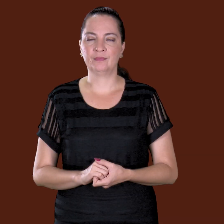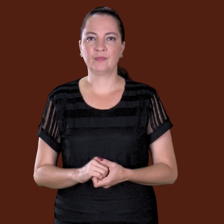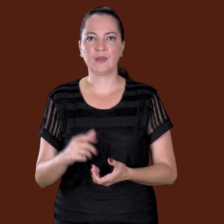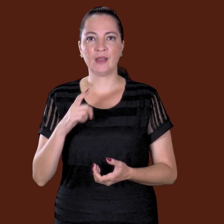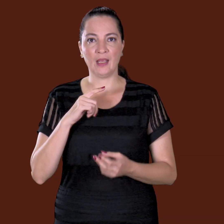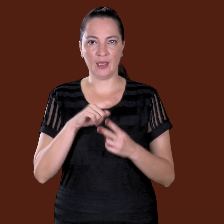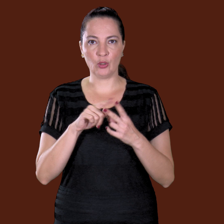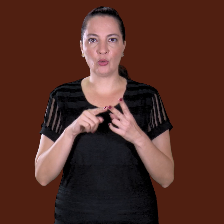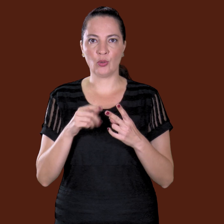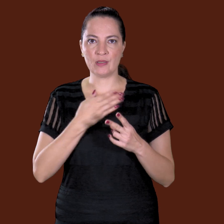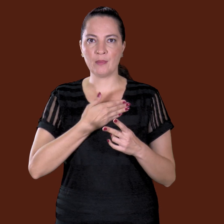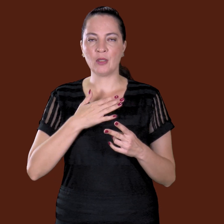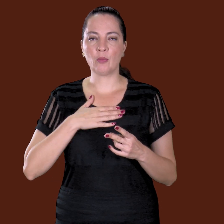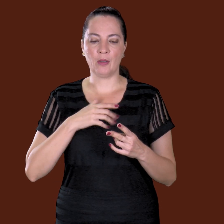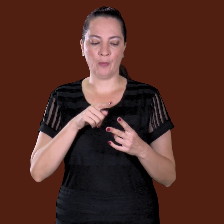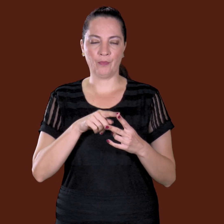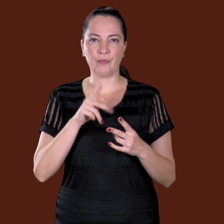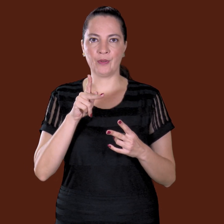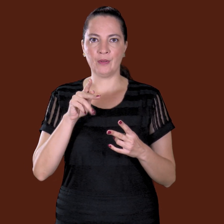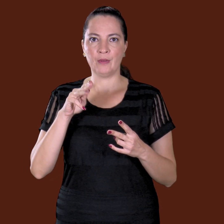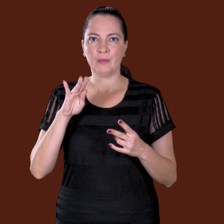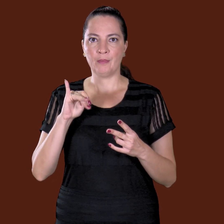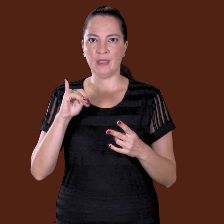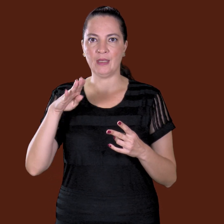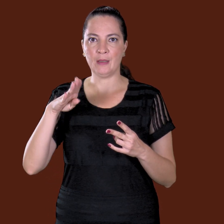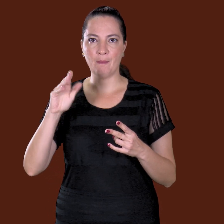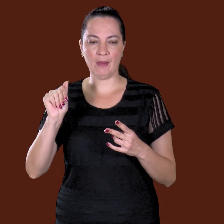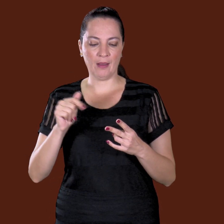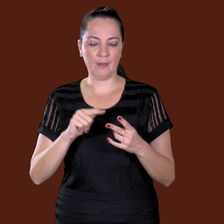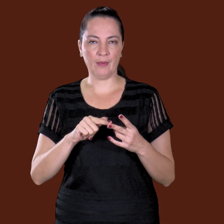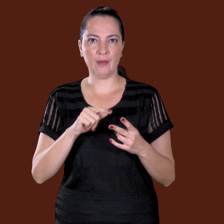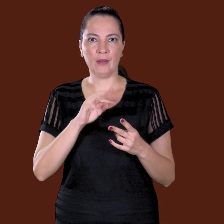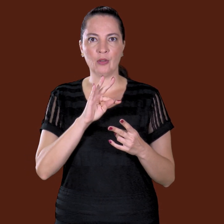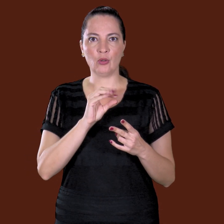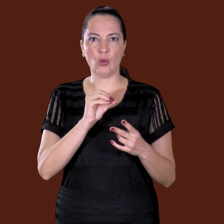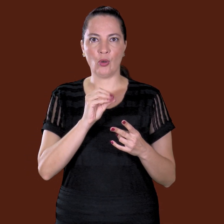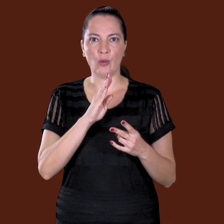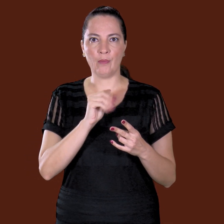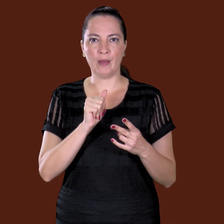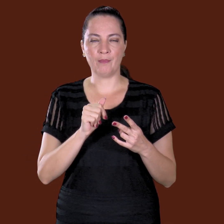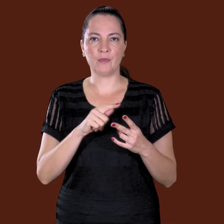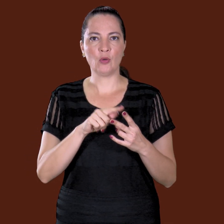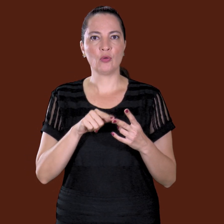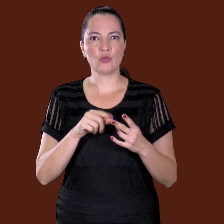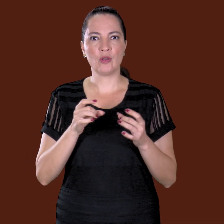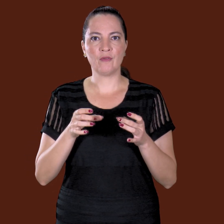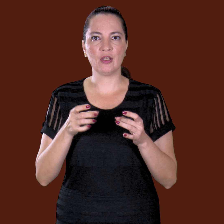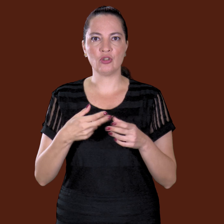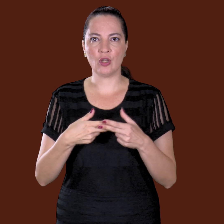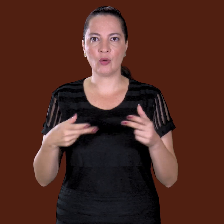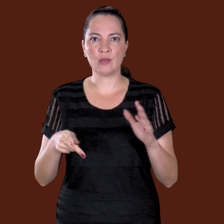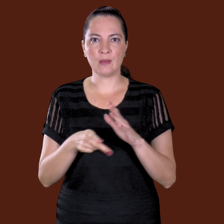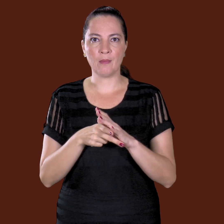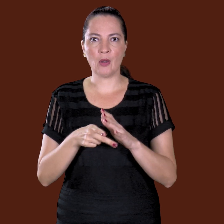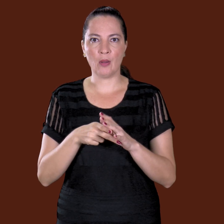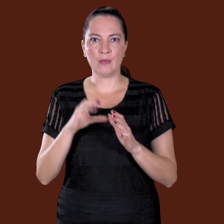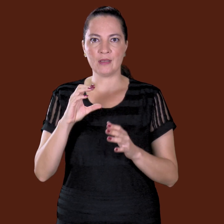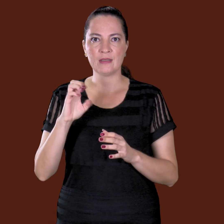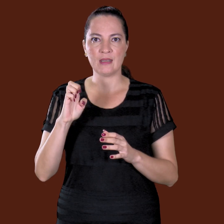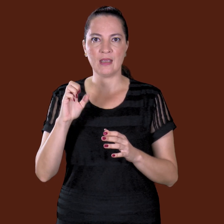Os dois amigos meus, o Pimba e o Tota, eles traziam coisa pra vender na Seasa. Vinha lá de Nova Veneza. Aí